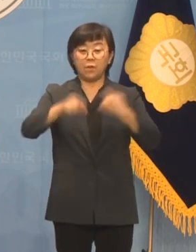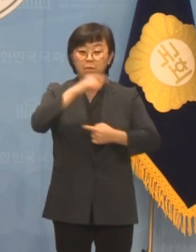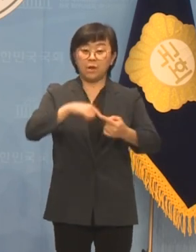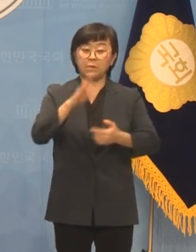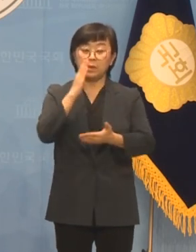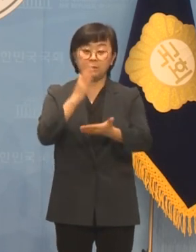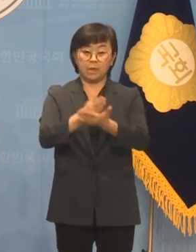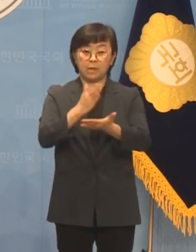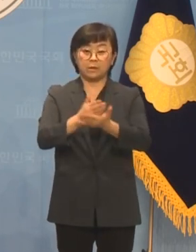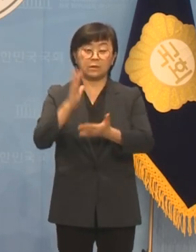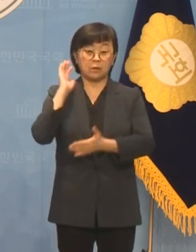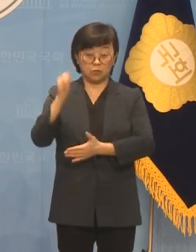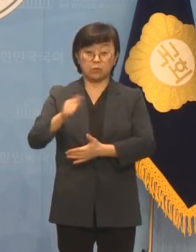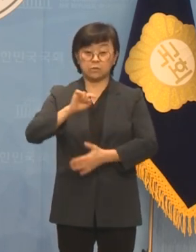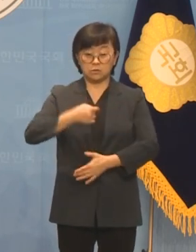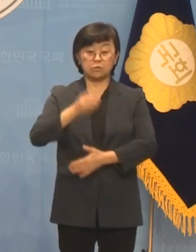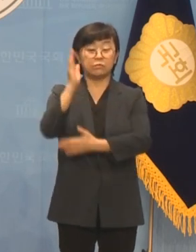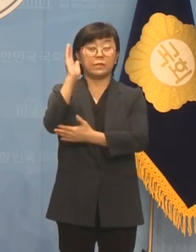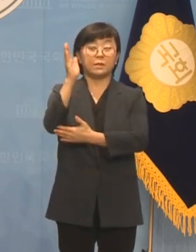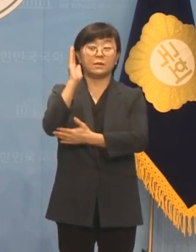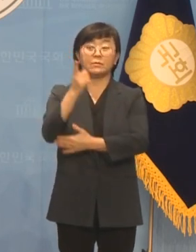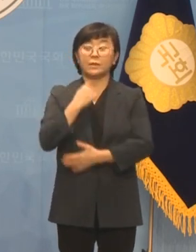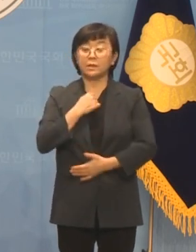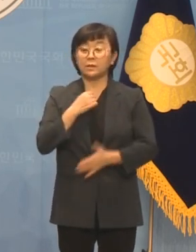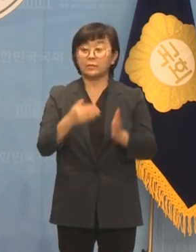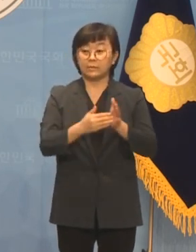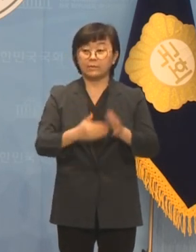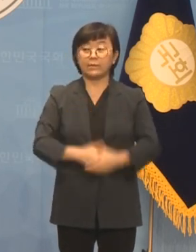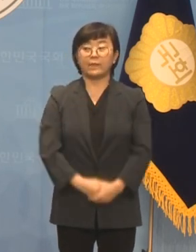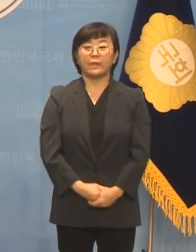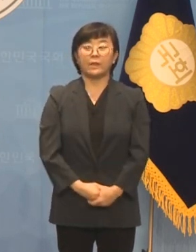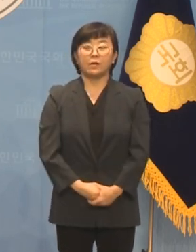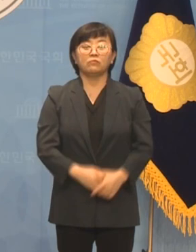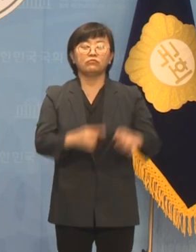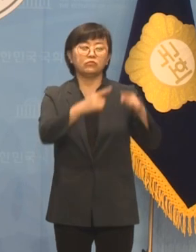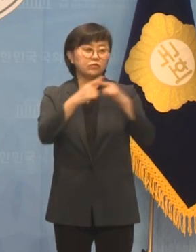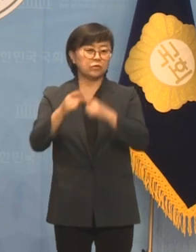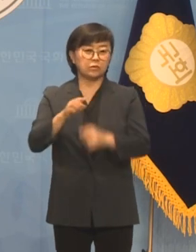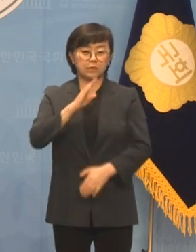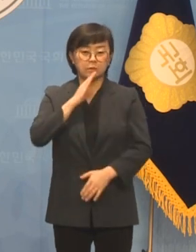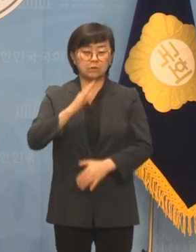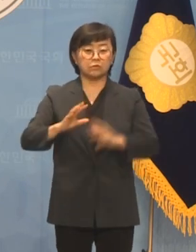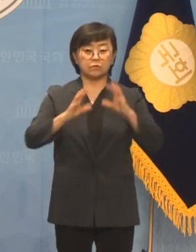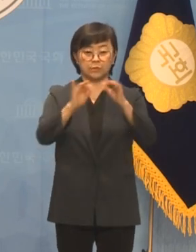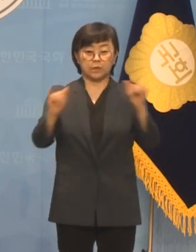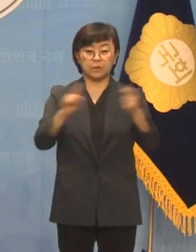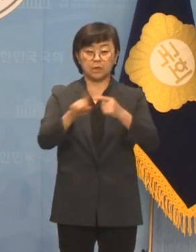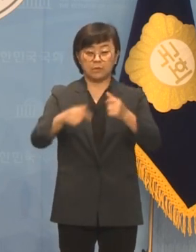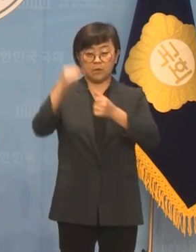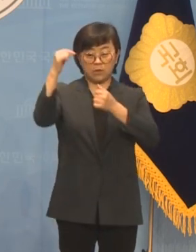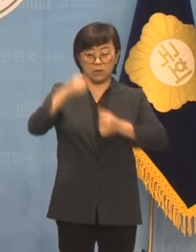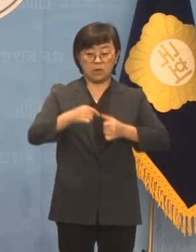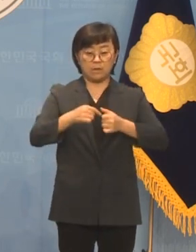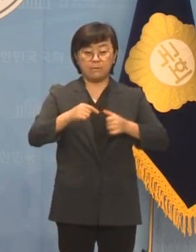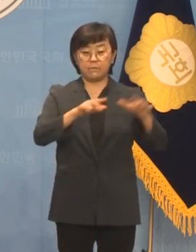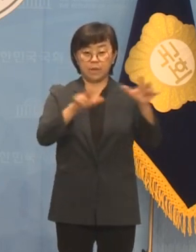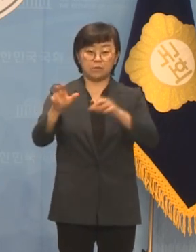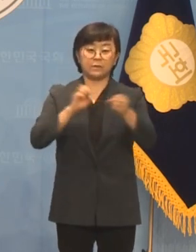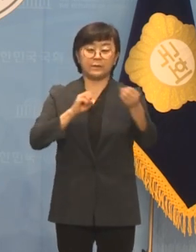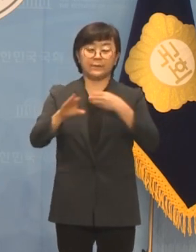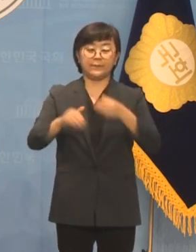된다 대통령이 본인의 입으로 한 말입니다 무조건 옳은 우리 국민들의 명령에 즉각